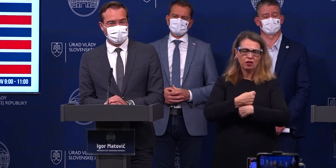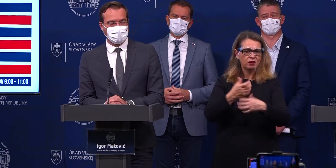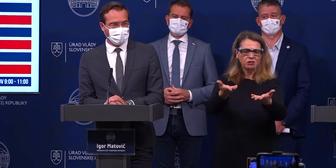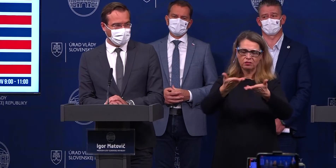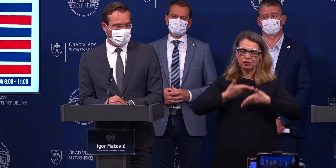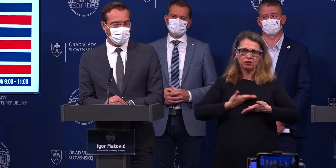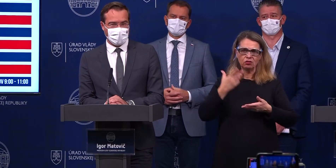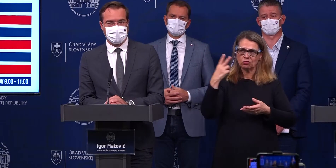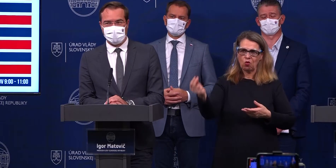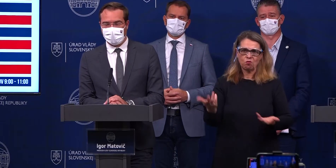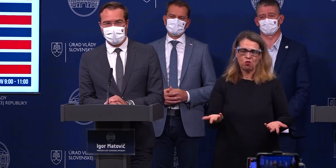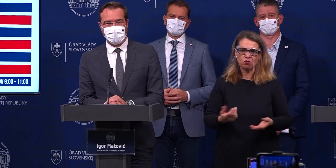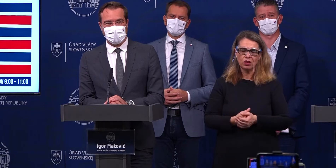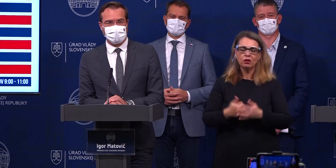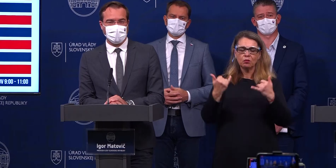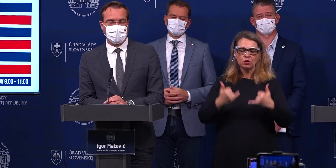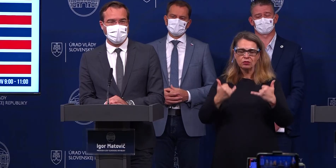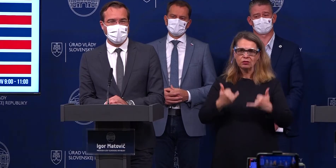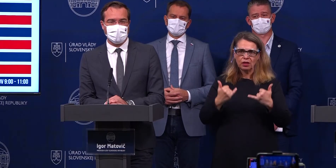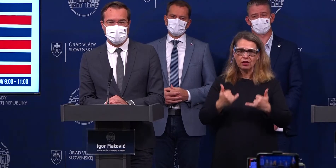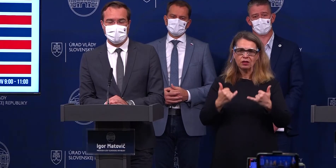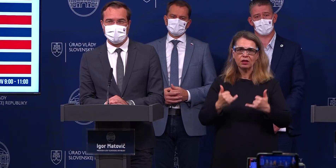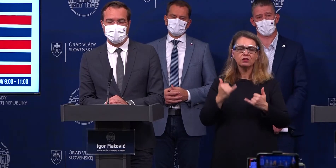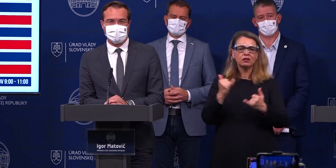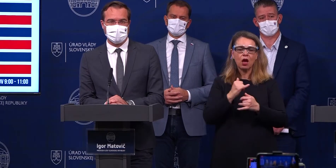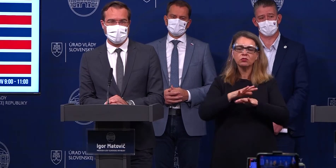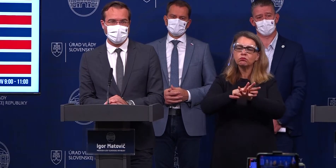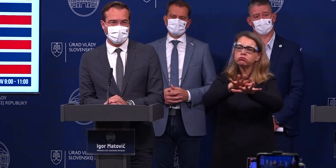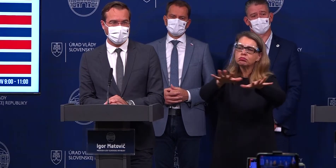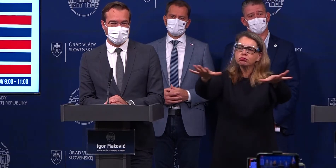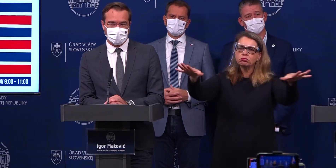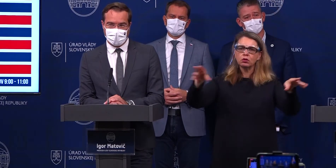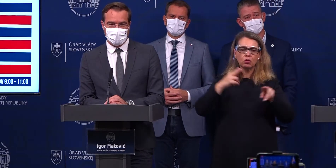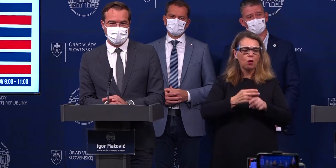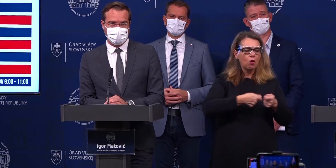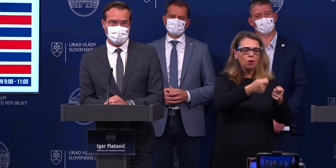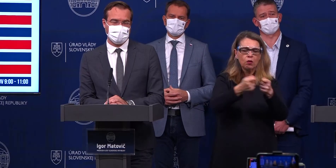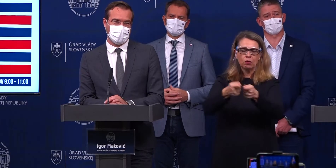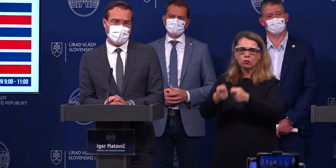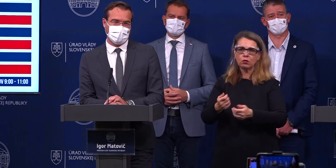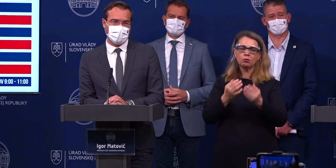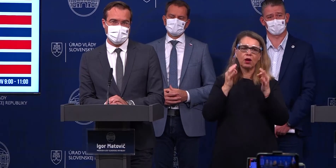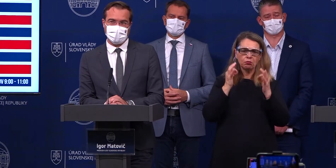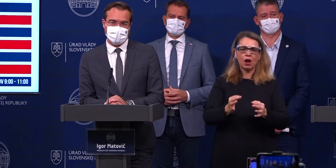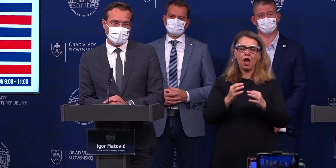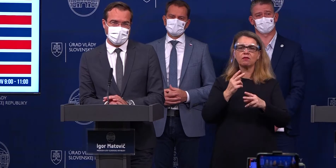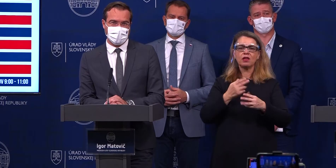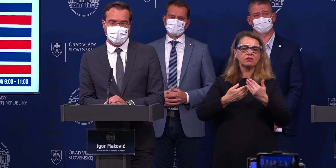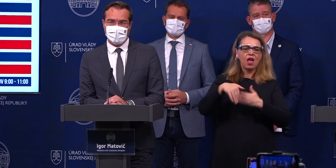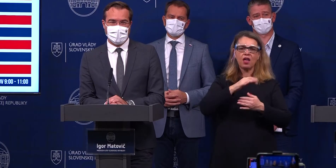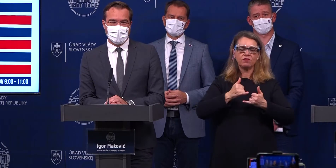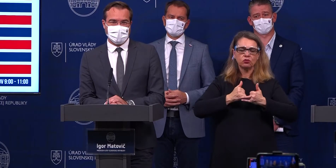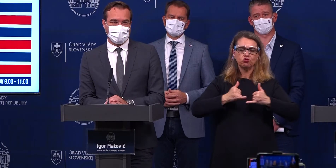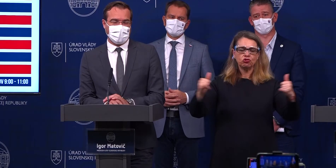pretože fakt je pravda, že momentálne v tých premorených oblastiach sa nám potom najviac ten vírus šíri práve v domácom prostredí,